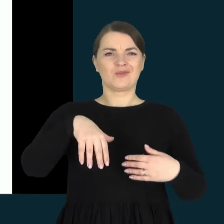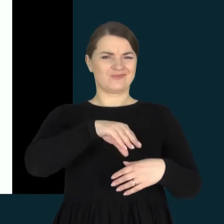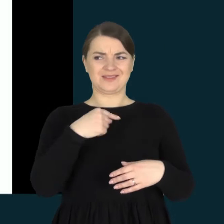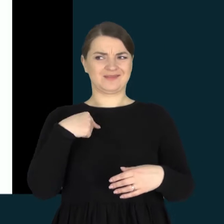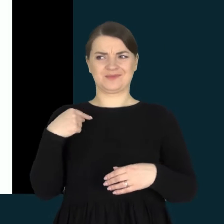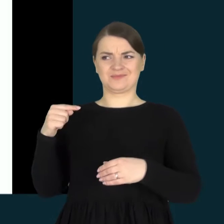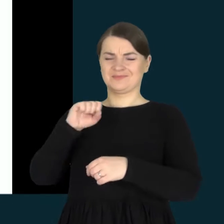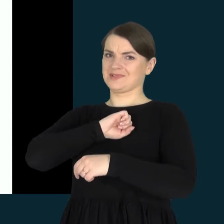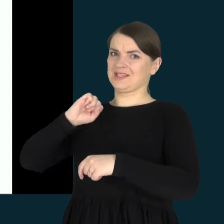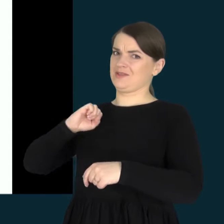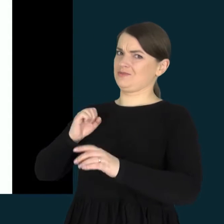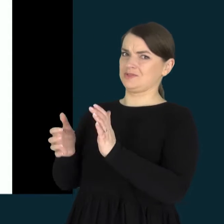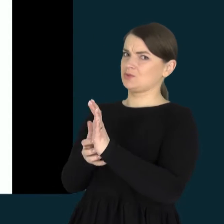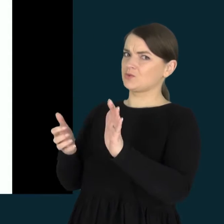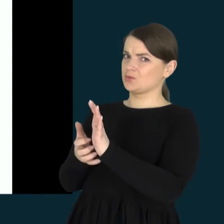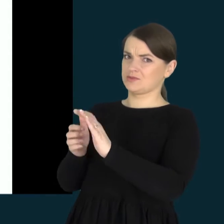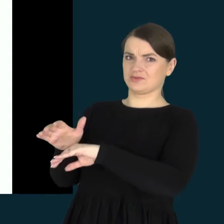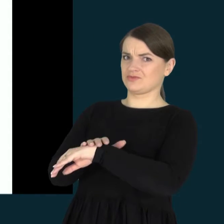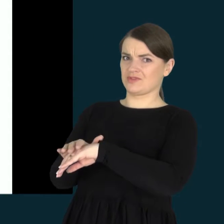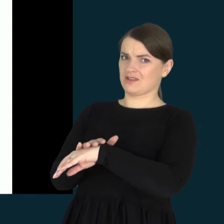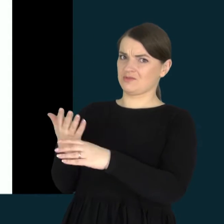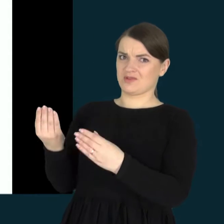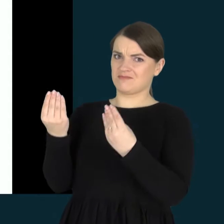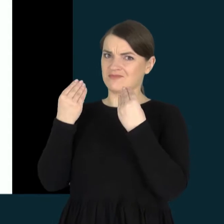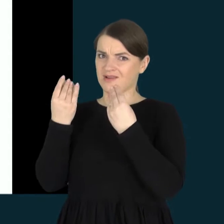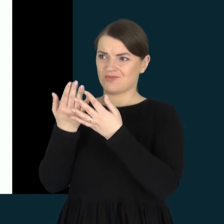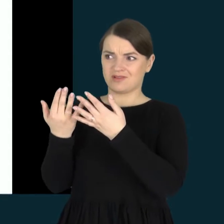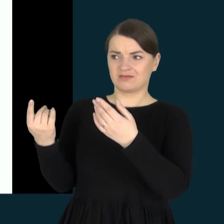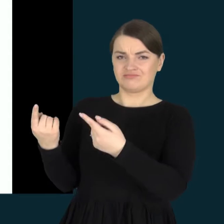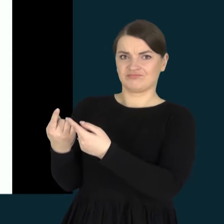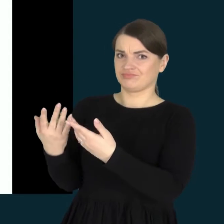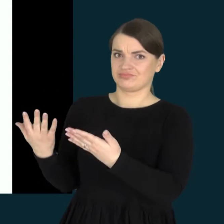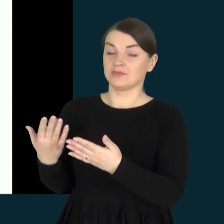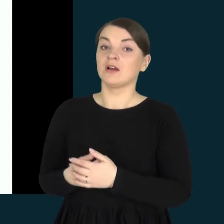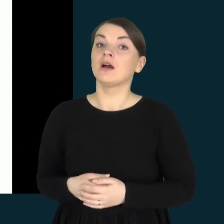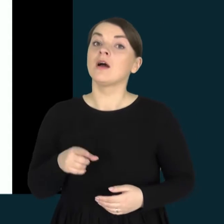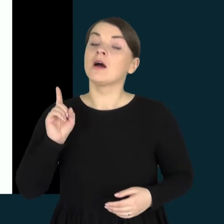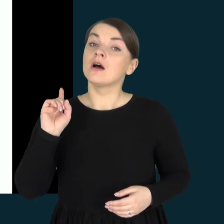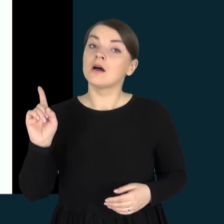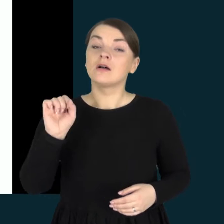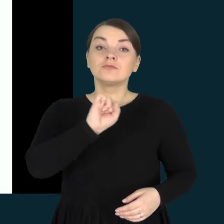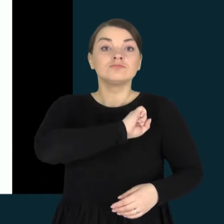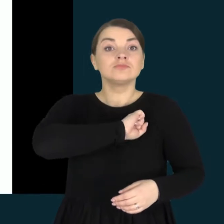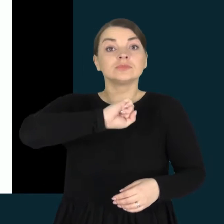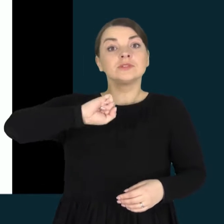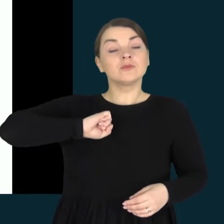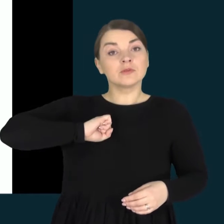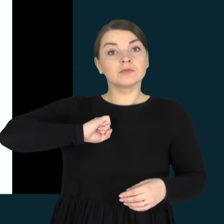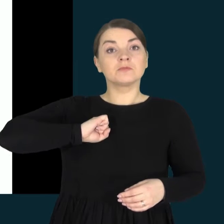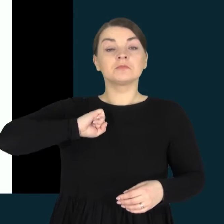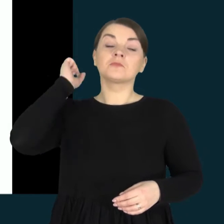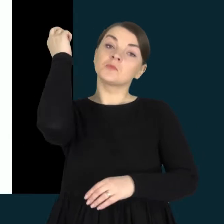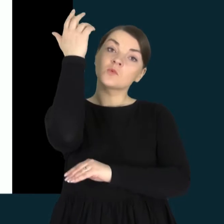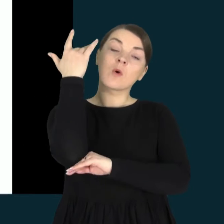pasigėdame tuose kursuose, tuose pamokėlėse. Bet tektoriai atsakydavo, kad tai